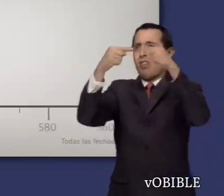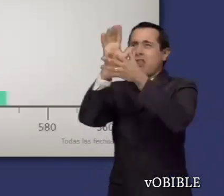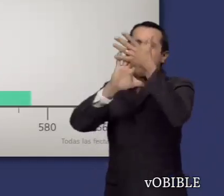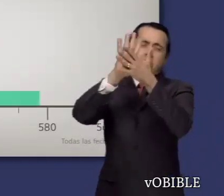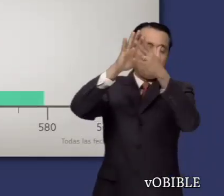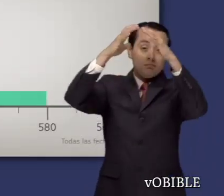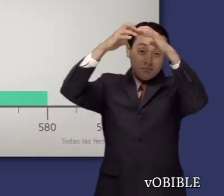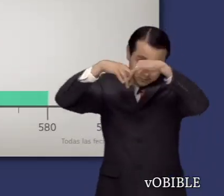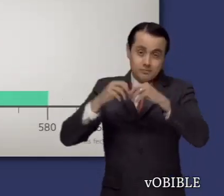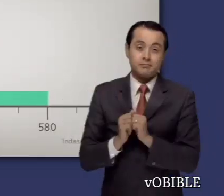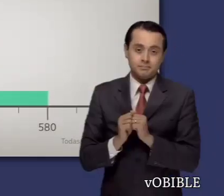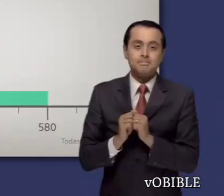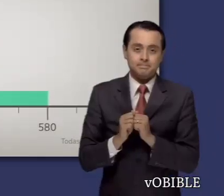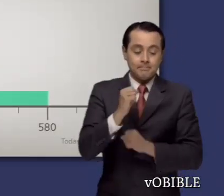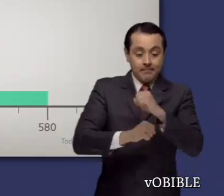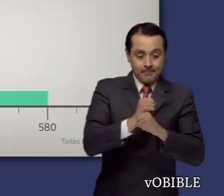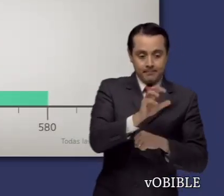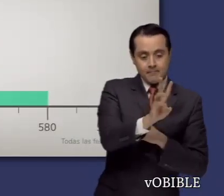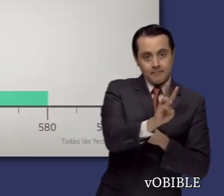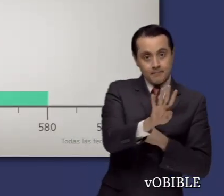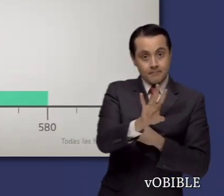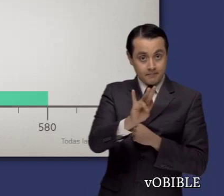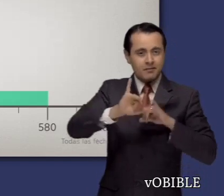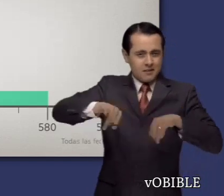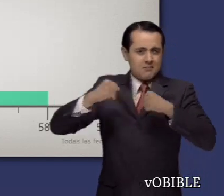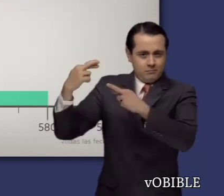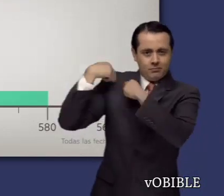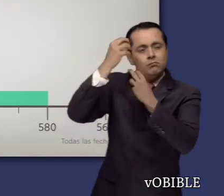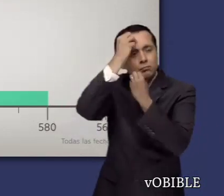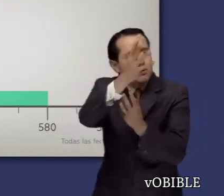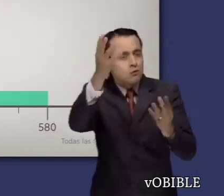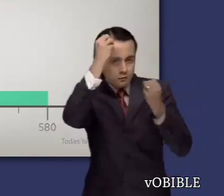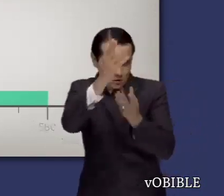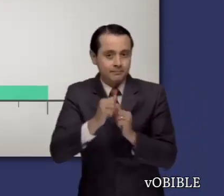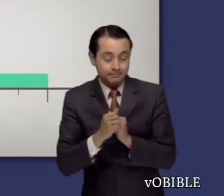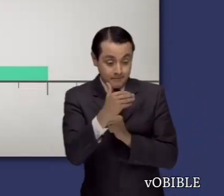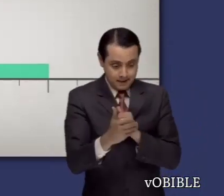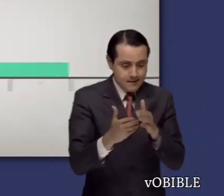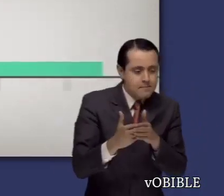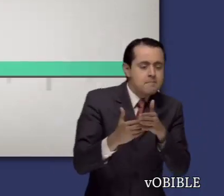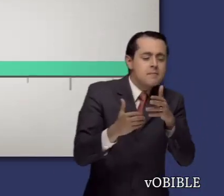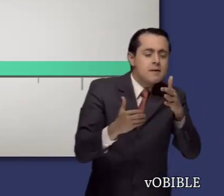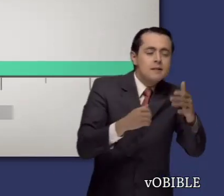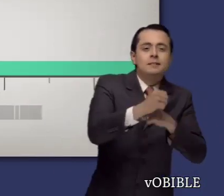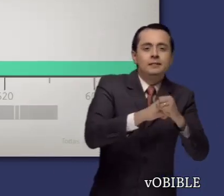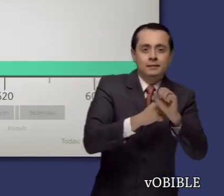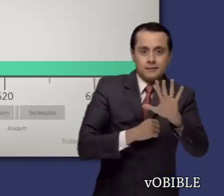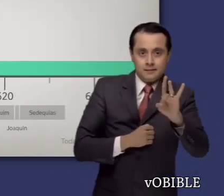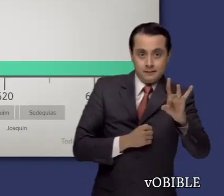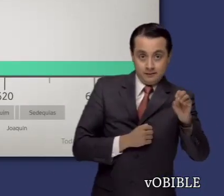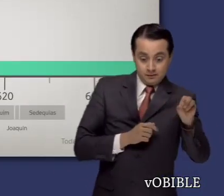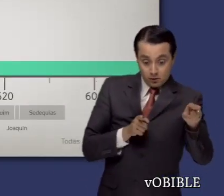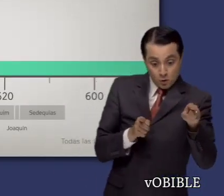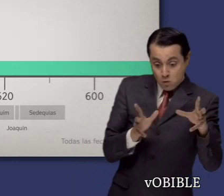fue profeta durante unos sesenta y siete años, hasta el quinientos ochenta antes de la Era Común. Profetizó